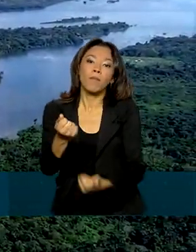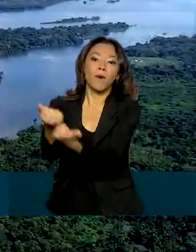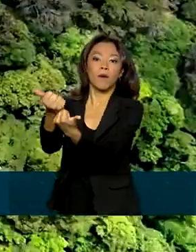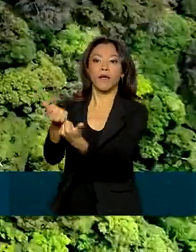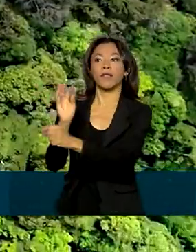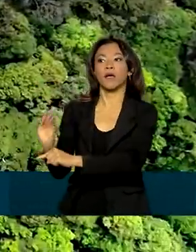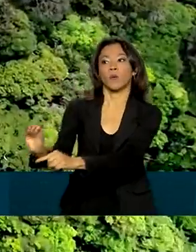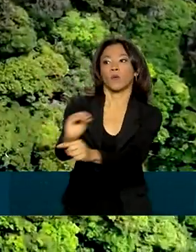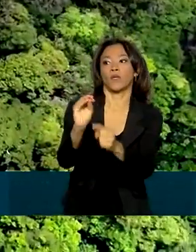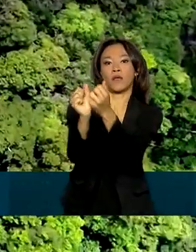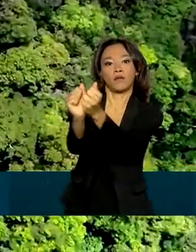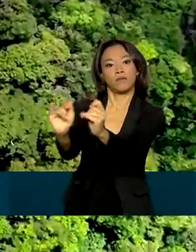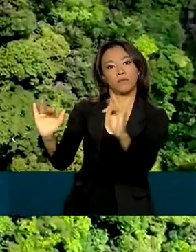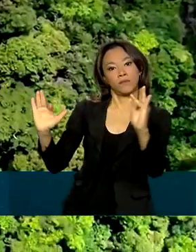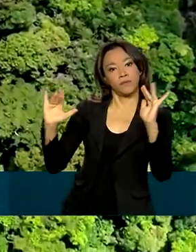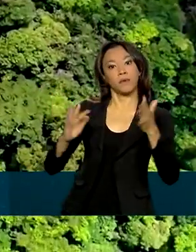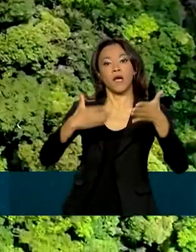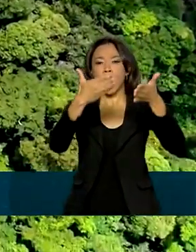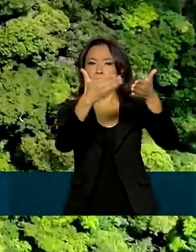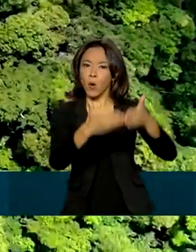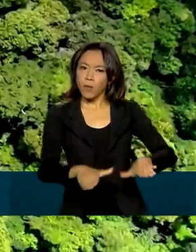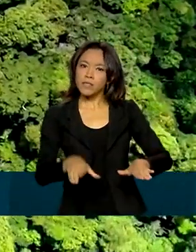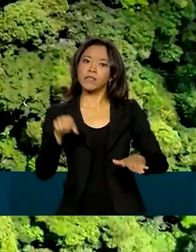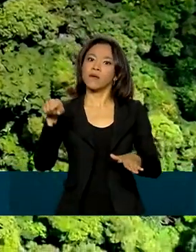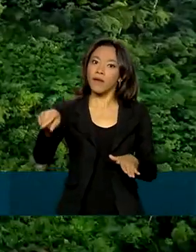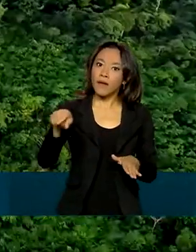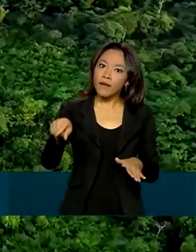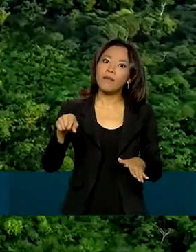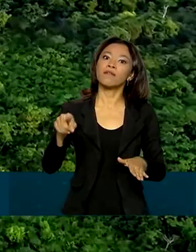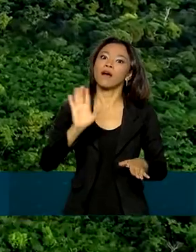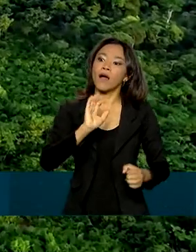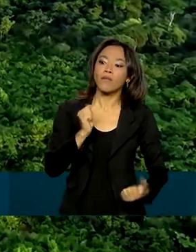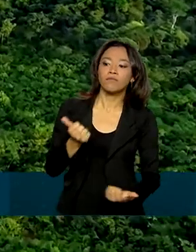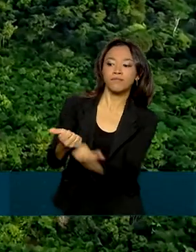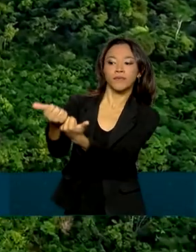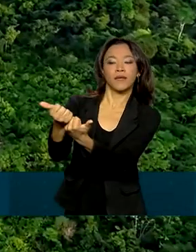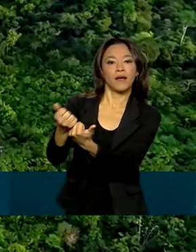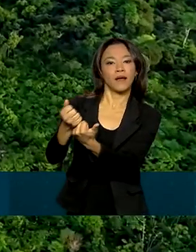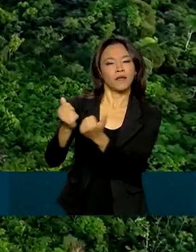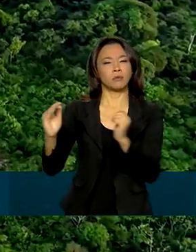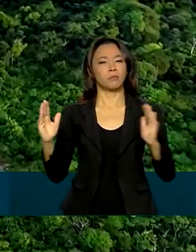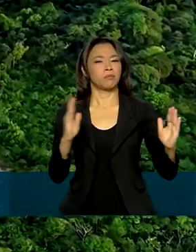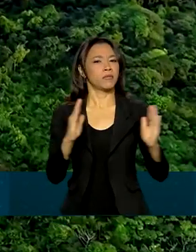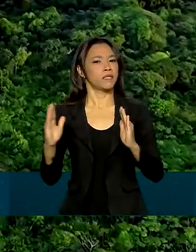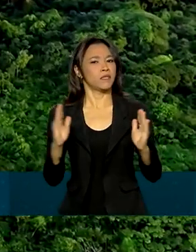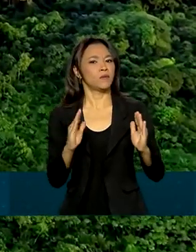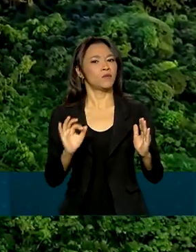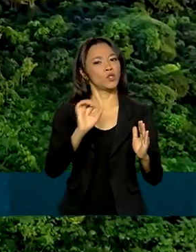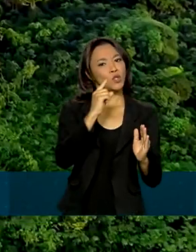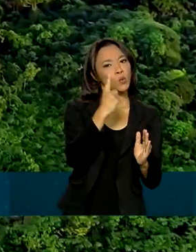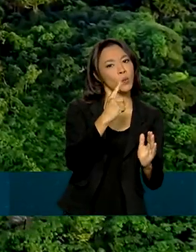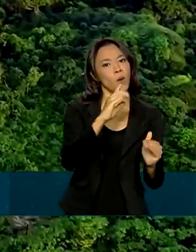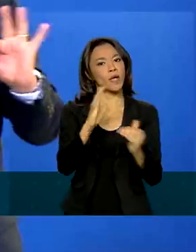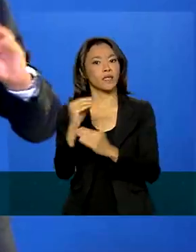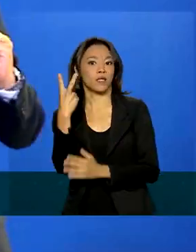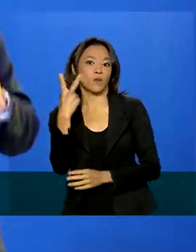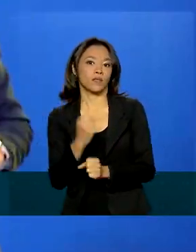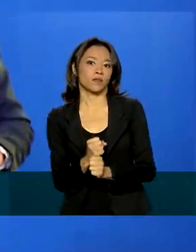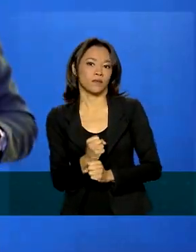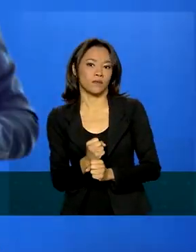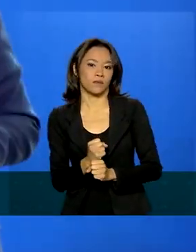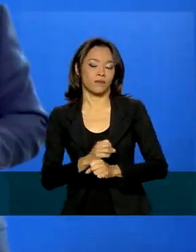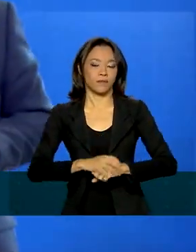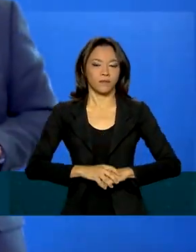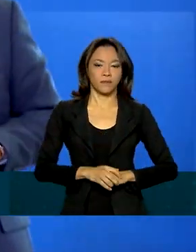ambiente. E a compensação, que vai zerar a conta do investidor, chega após um período médio de um ou dois anos. Vai